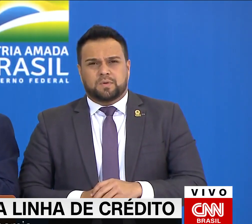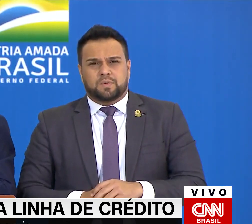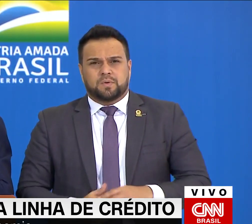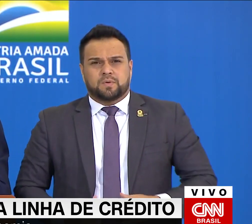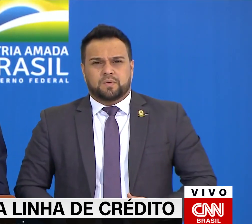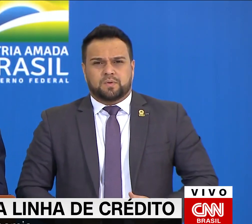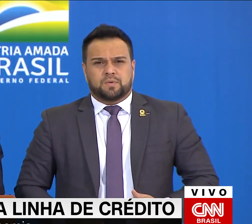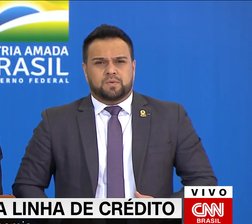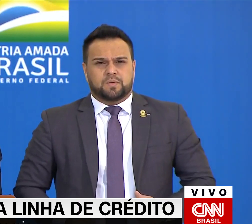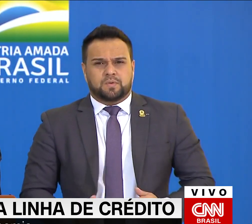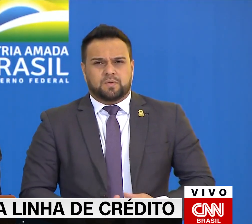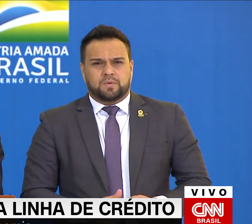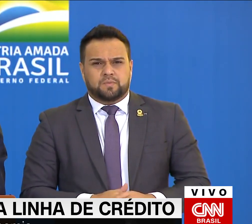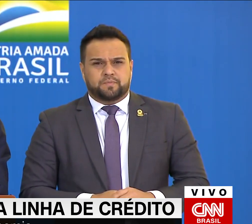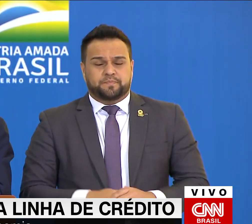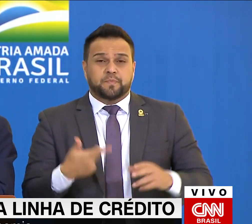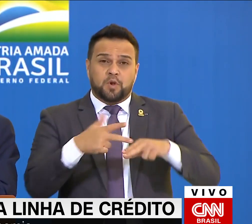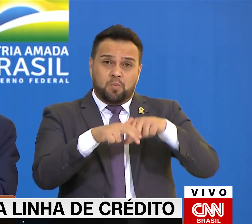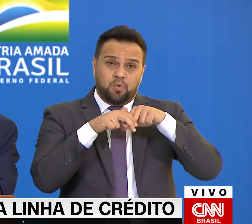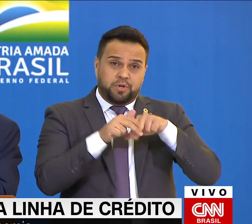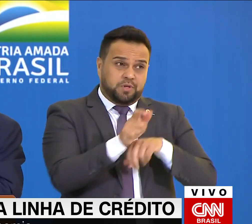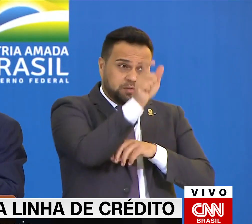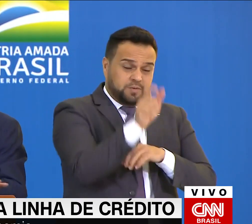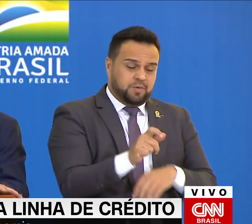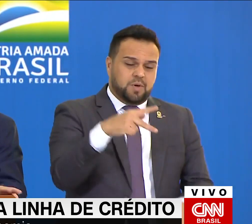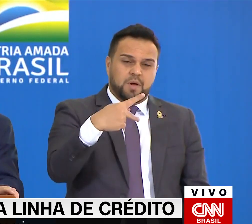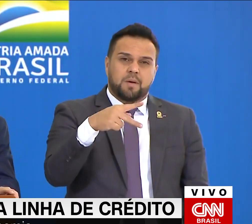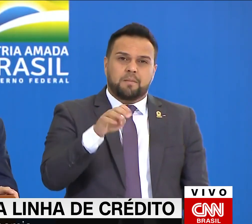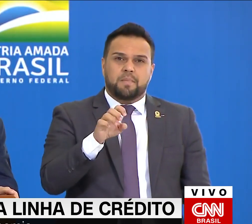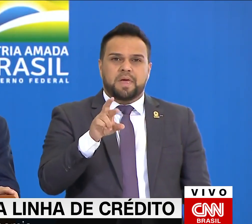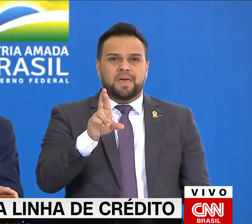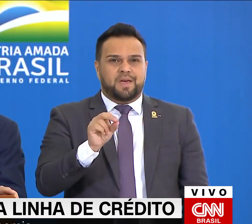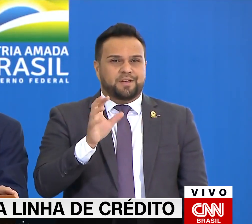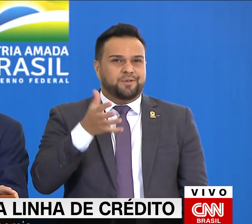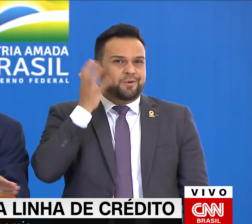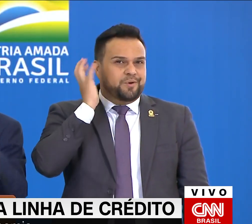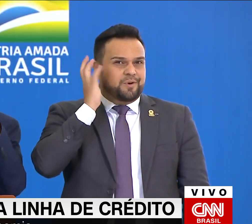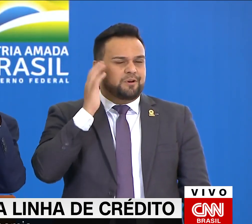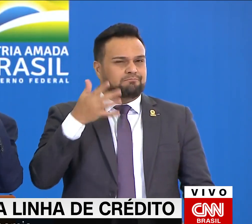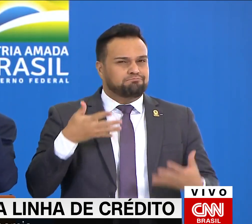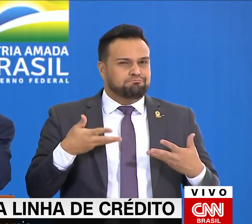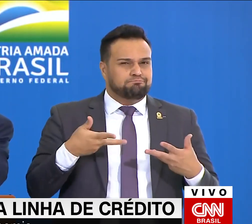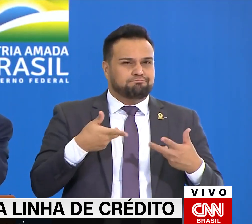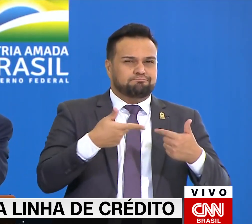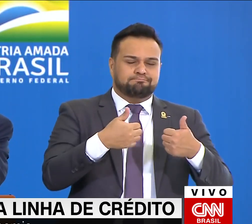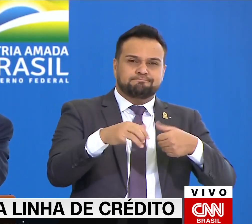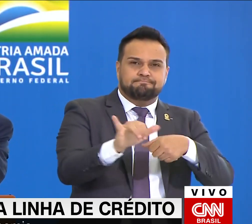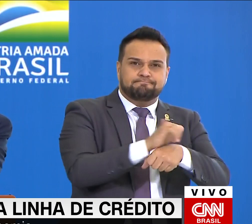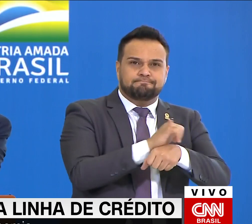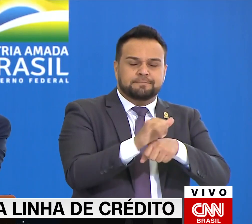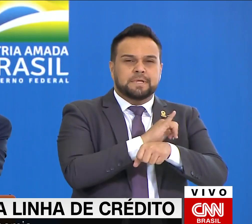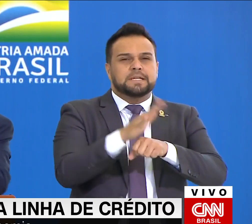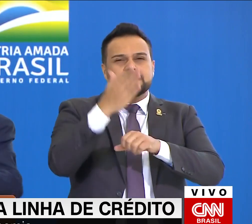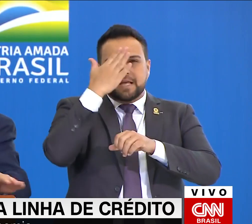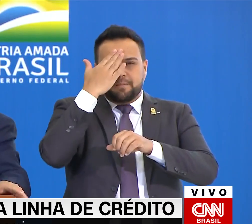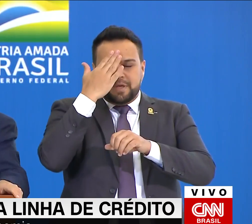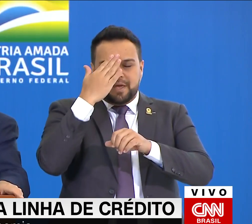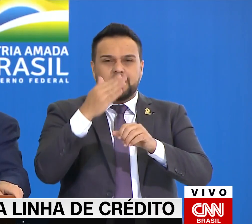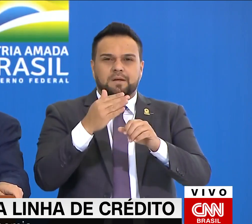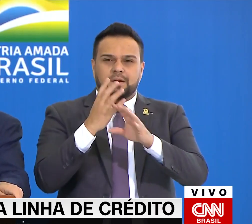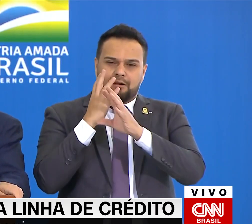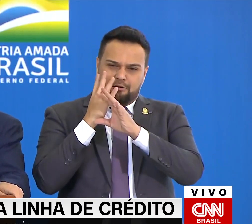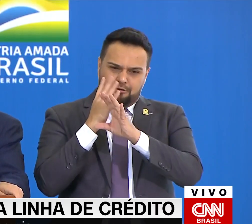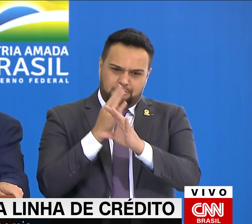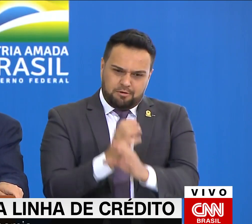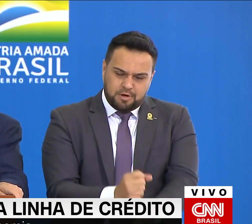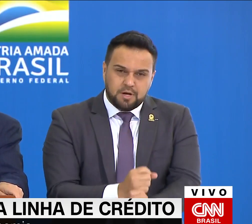Então, o Pedro, com a excelente capacidade de execução, filtrou e chegou agora a esses 38